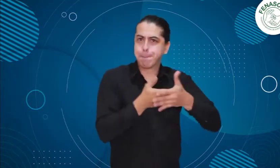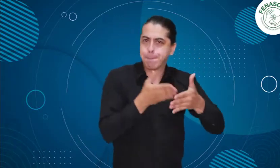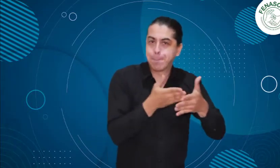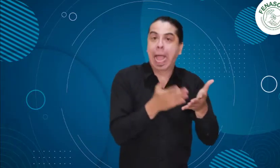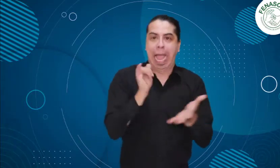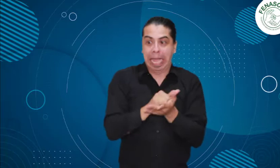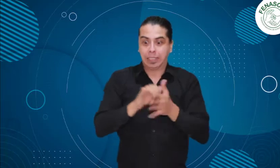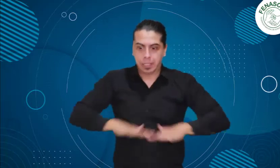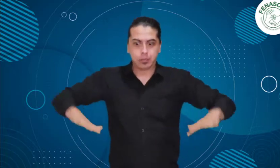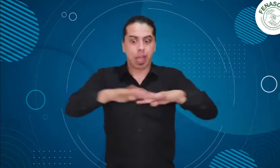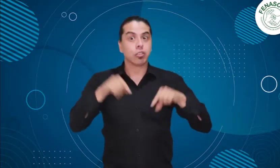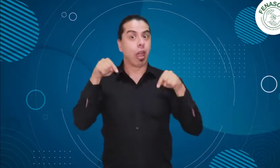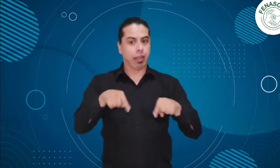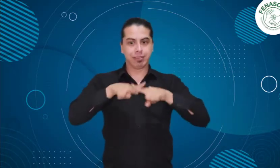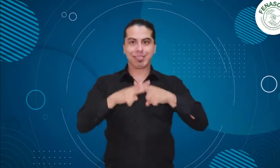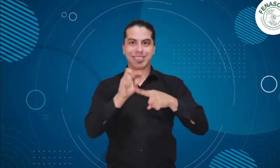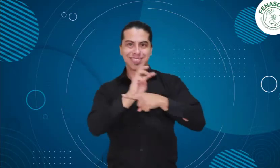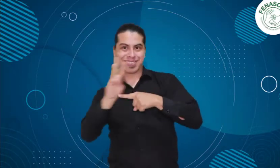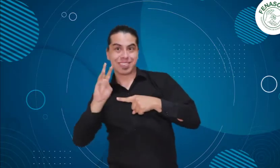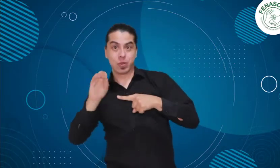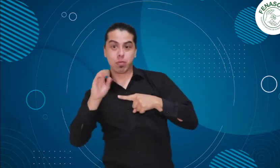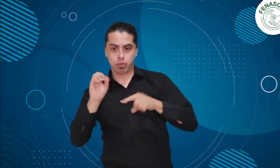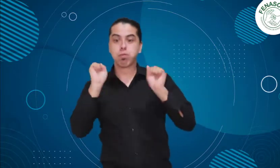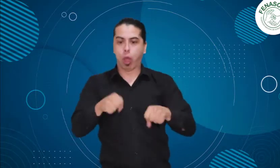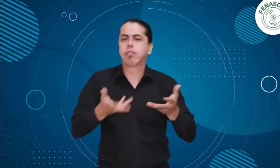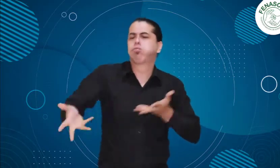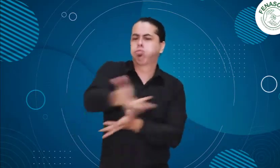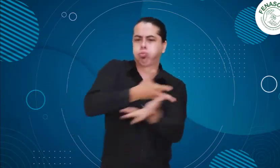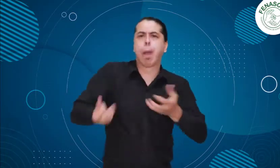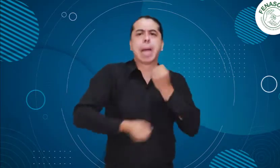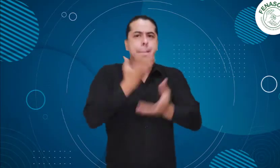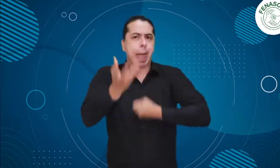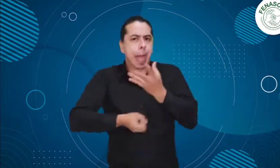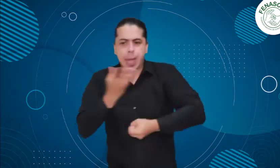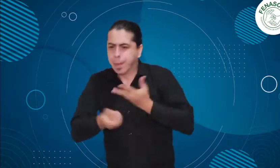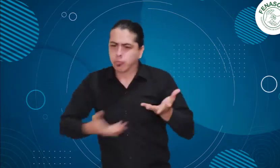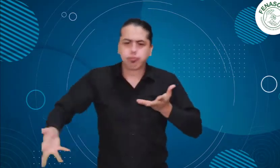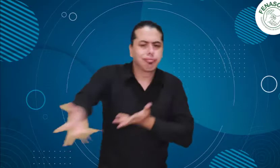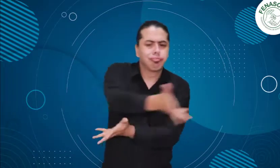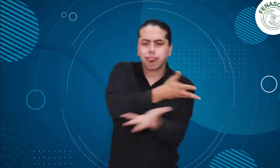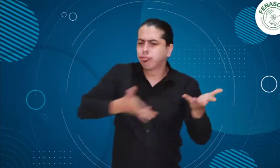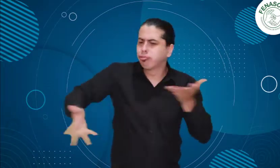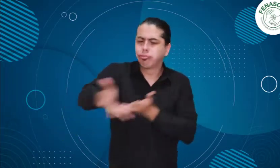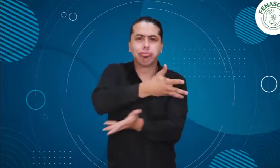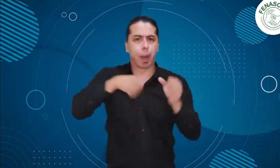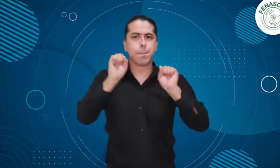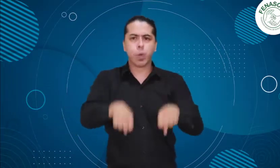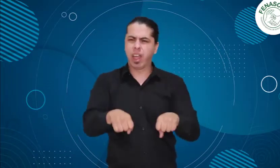Esta participación la pueden hacer a través de su inscripción a este taller, que tiene un cupo máximo